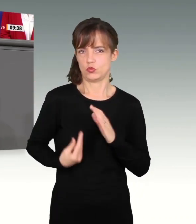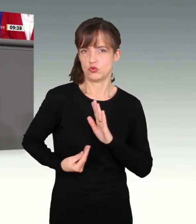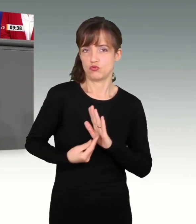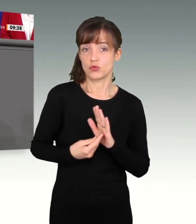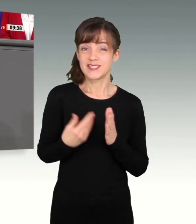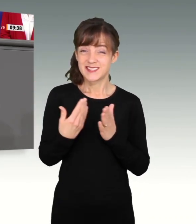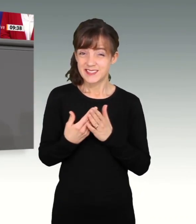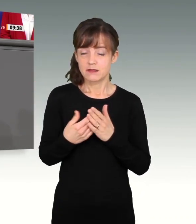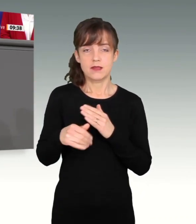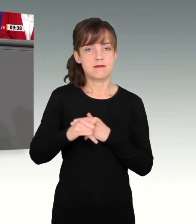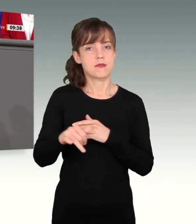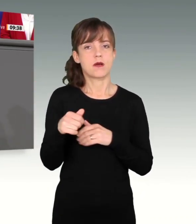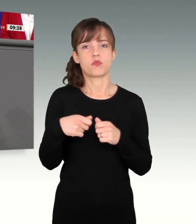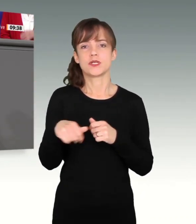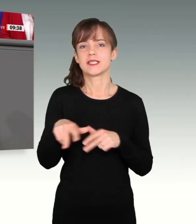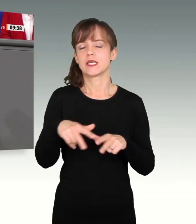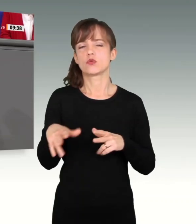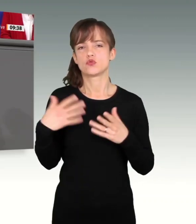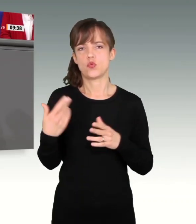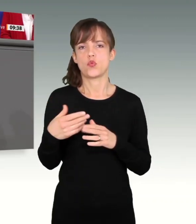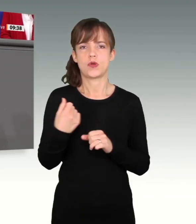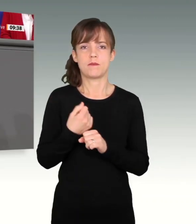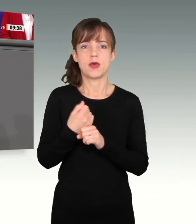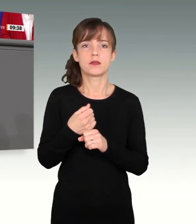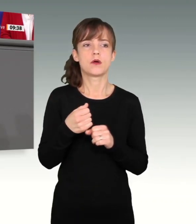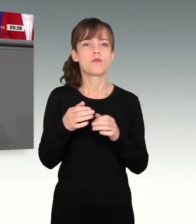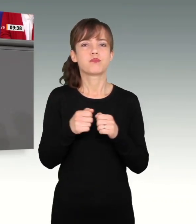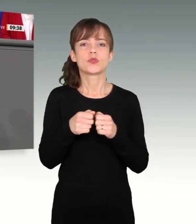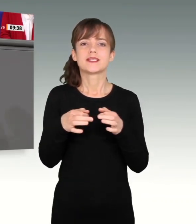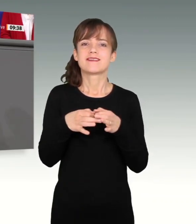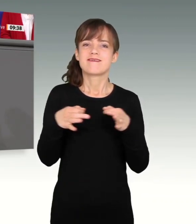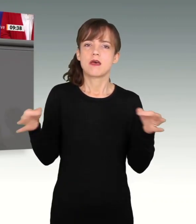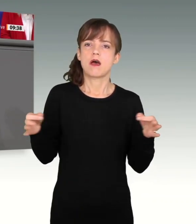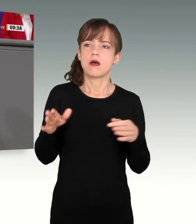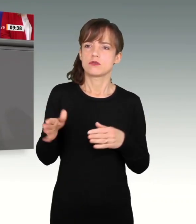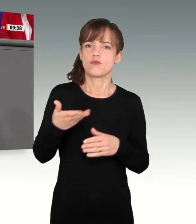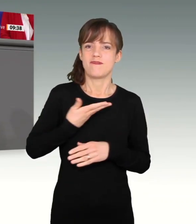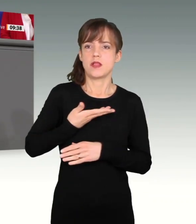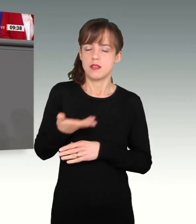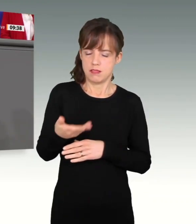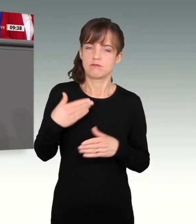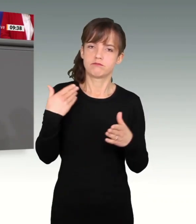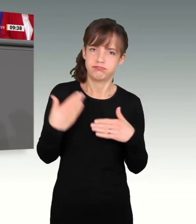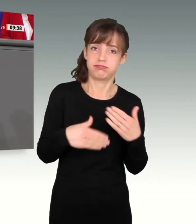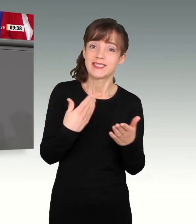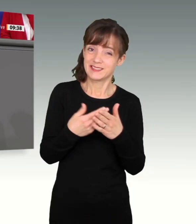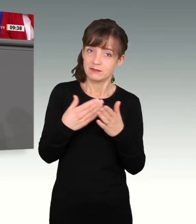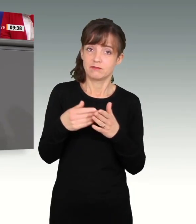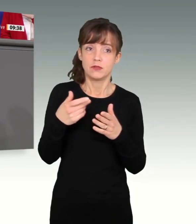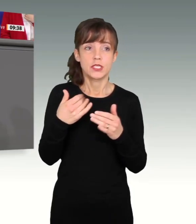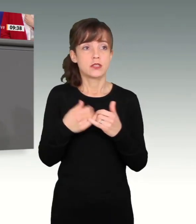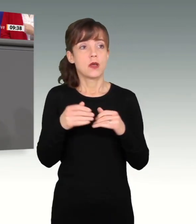der Bundesregierung in den letzten Jahren. Das war die Linie der breiten Mehrheit des Bundestages in diesem Haus. Und ich finde, diesen breiten Konsens sollten wir jetzt nicht